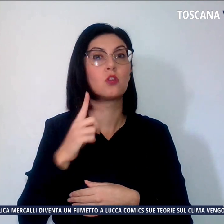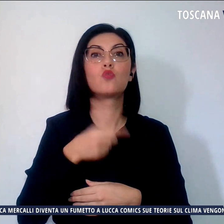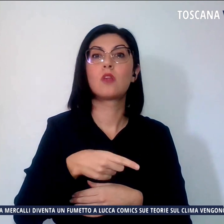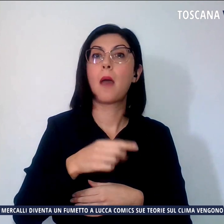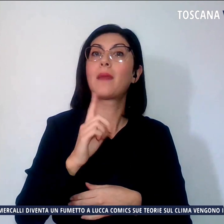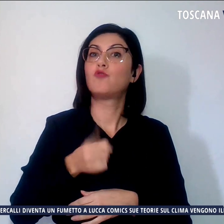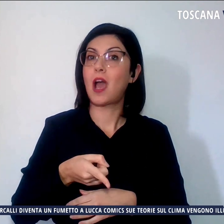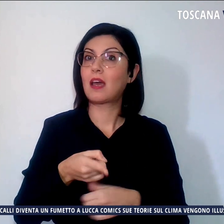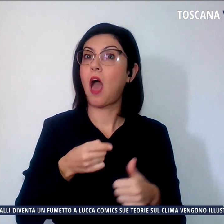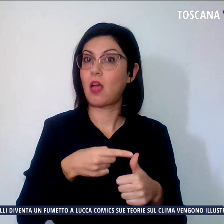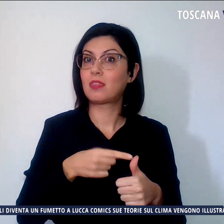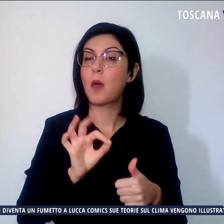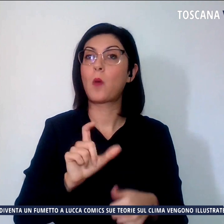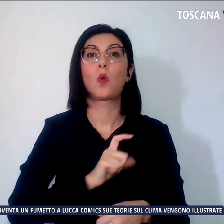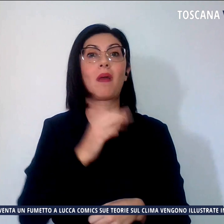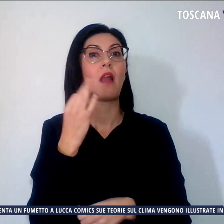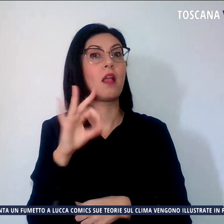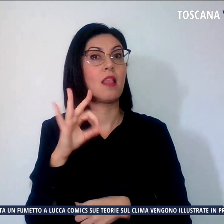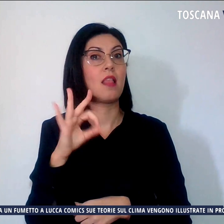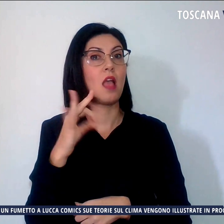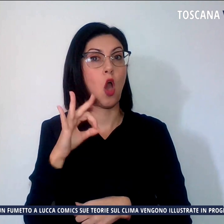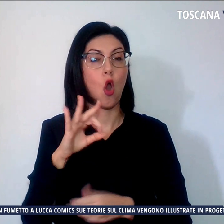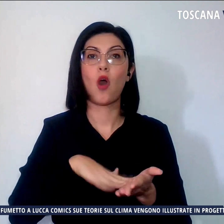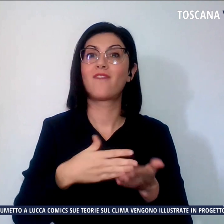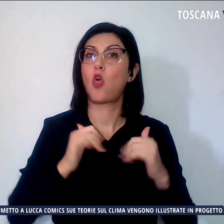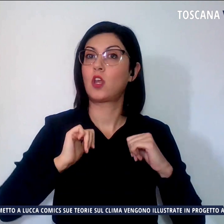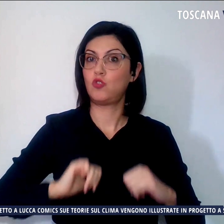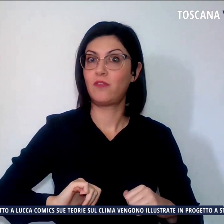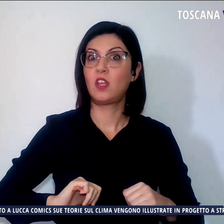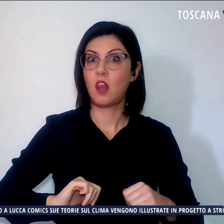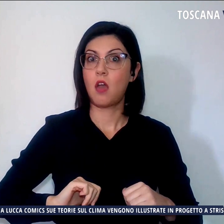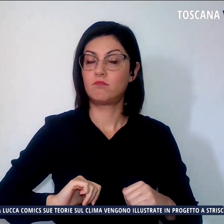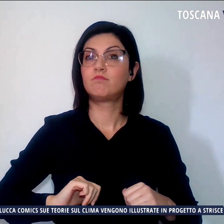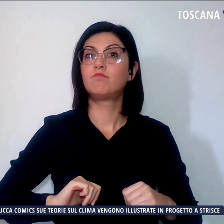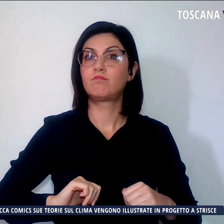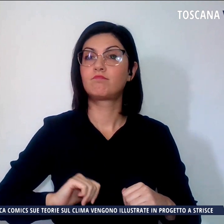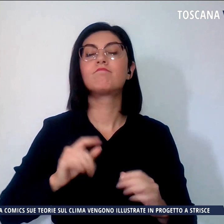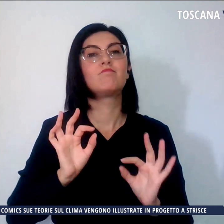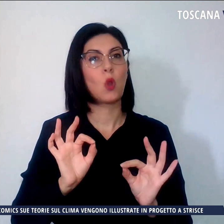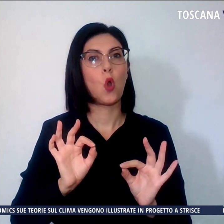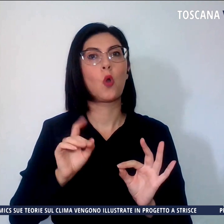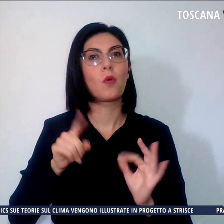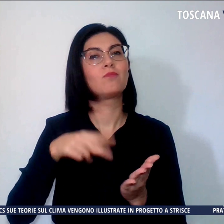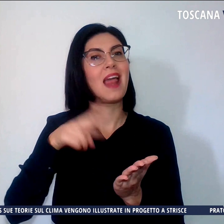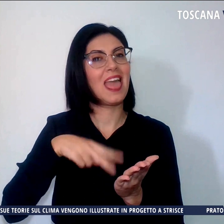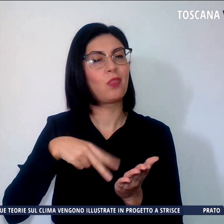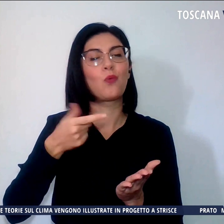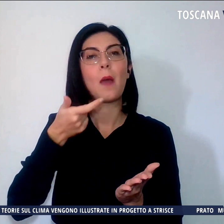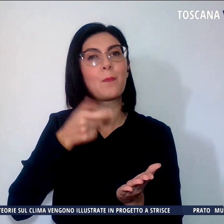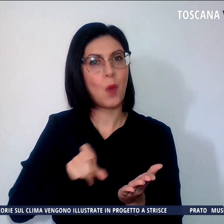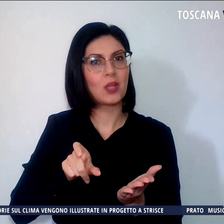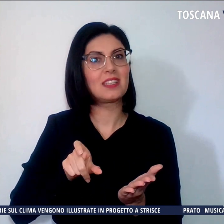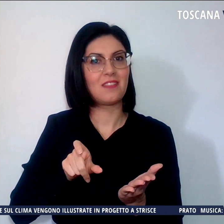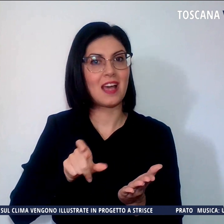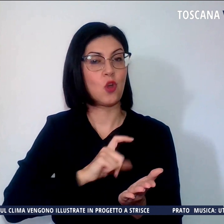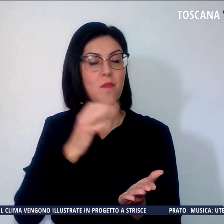che è medaglia d'oro al valore civile, è stata data lettura della motivazione della medaglia